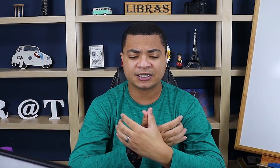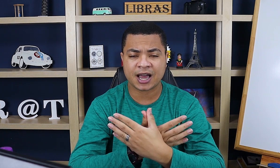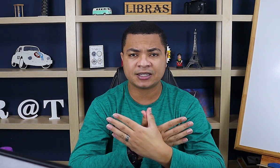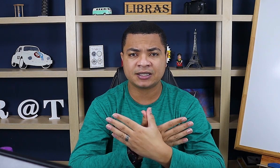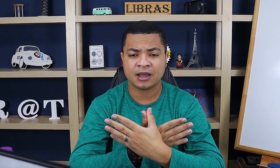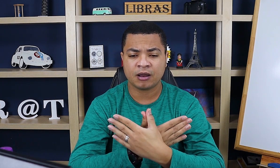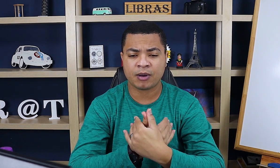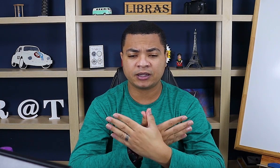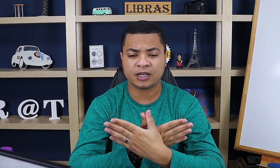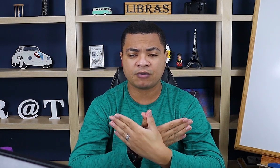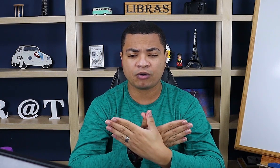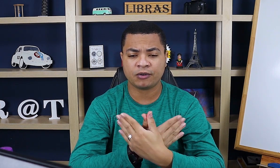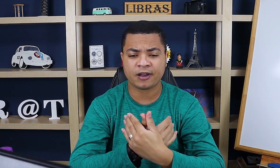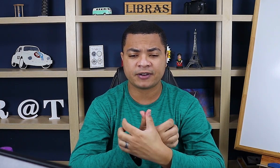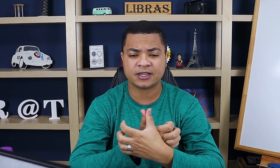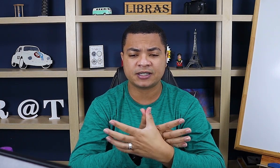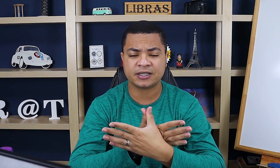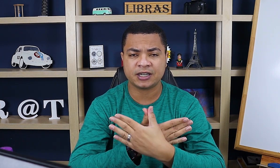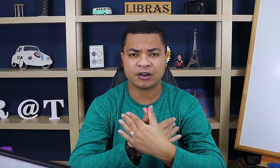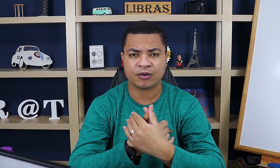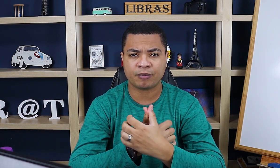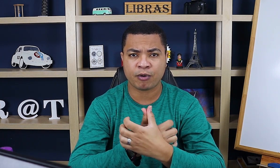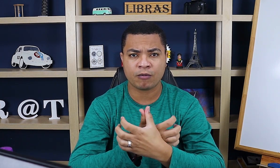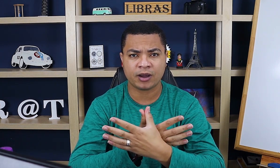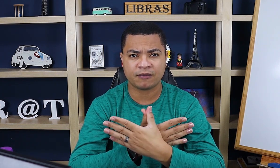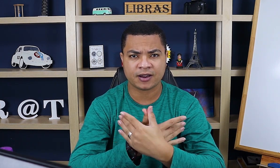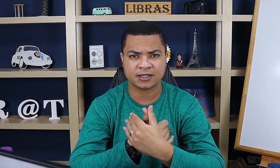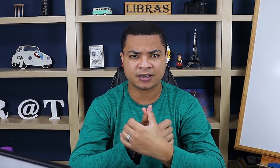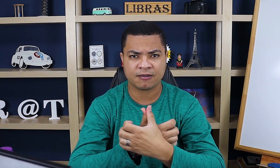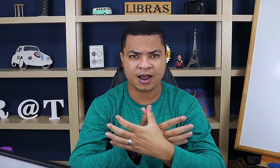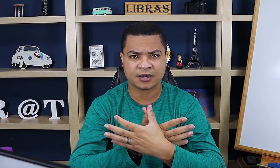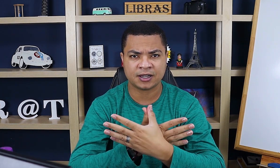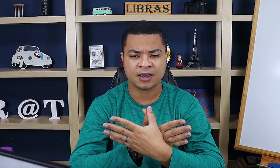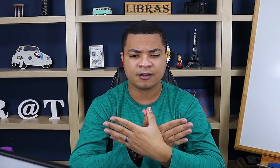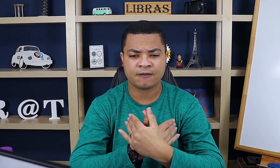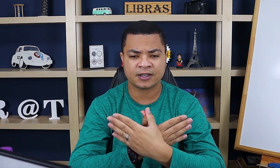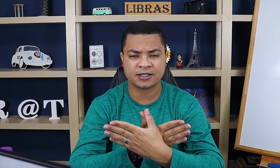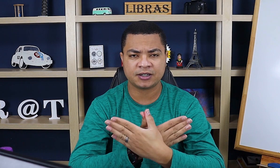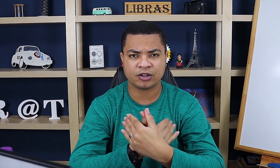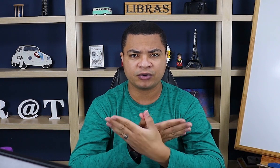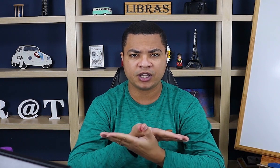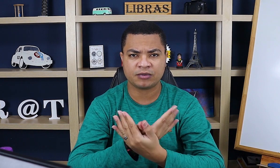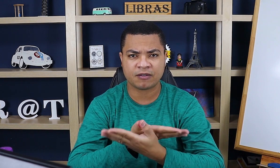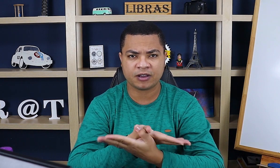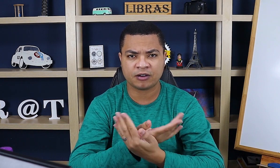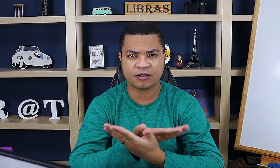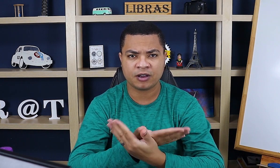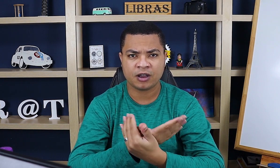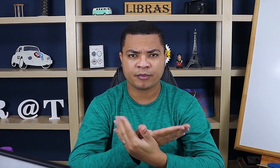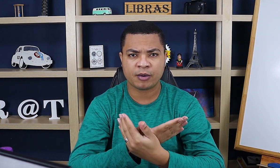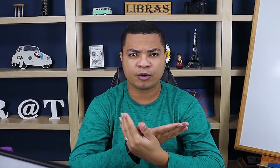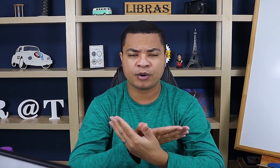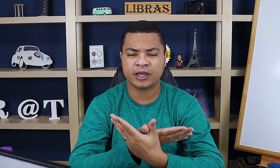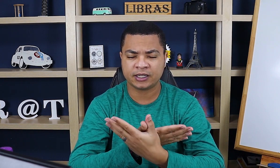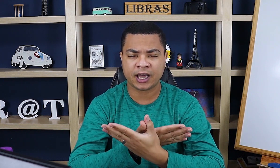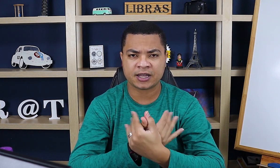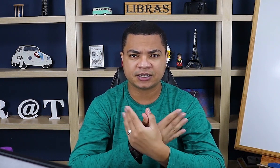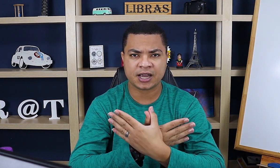as asas batendo igual. Não vai fazer assim, ó. Pomba que faz assim com a asa. Faz assim. É durinho, tá vendo, ó? Porque borboleta é assim,